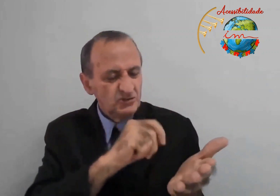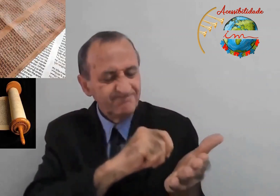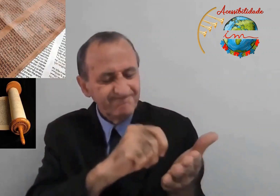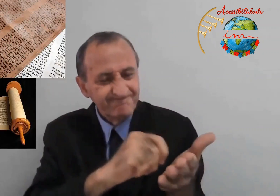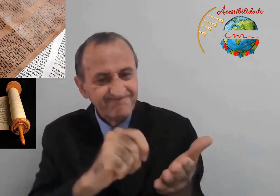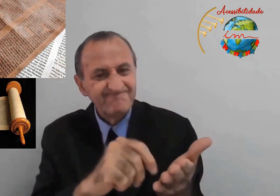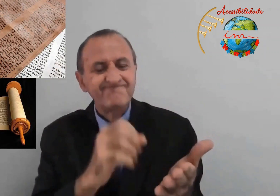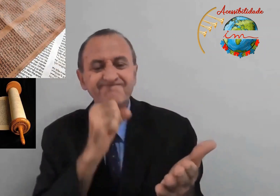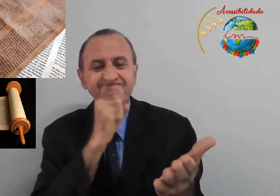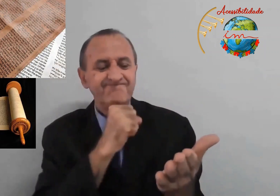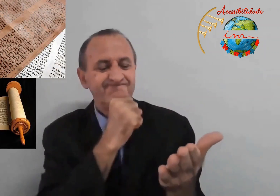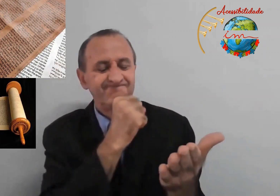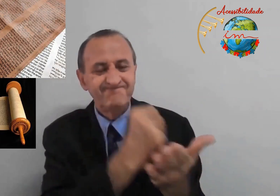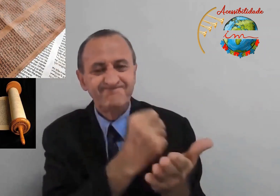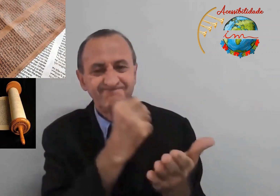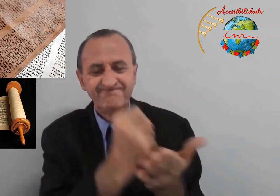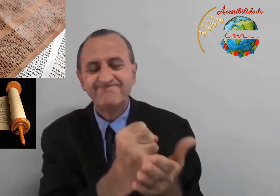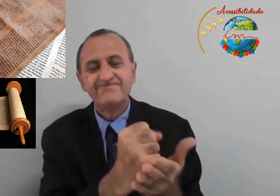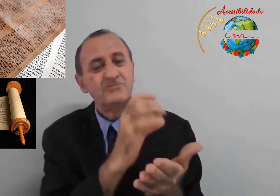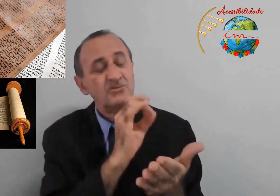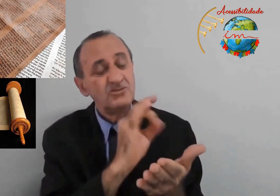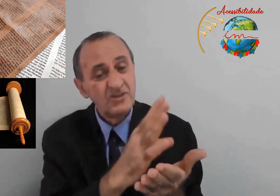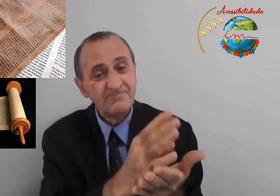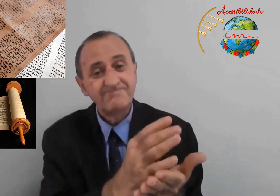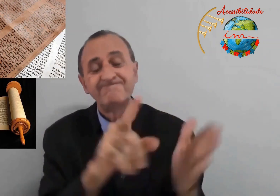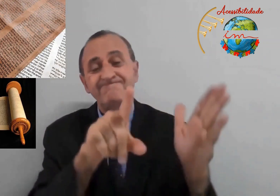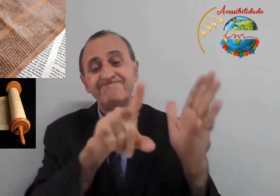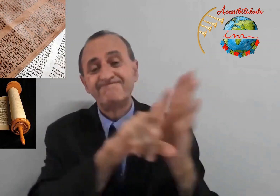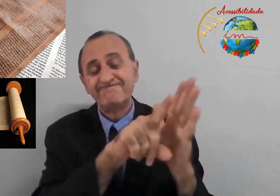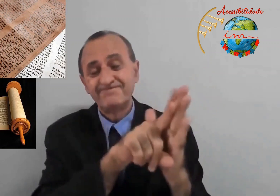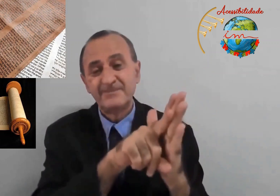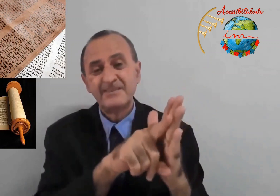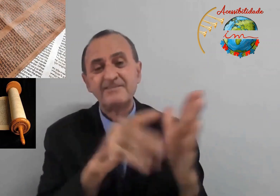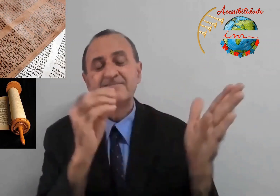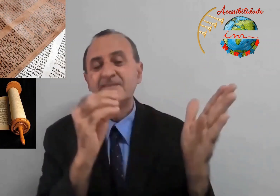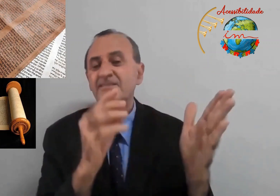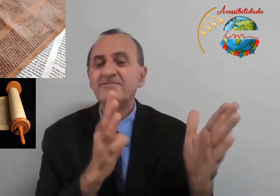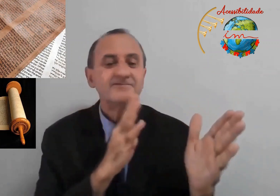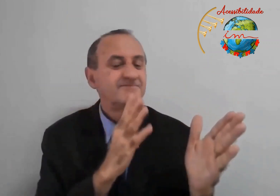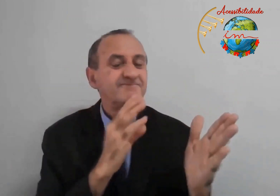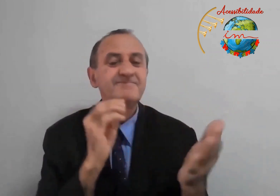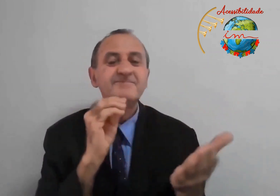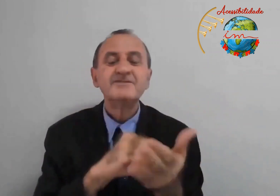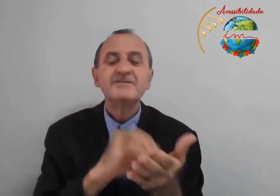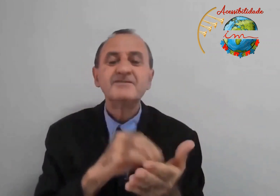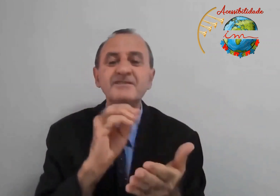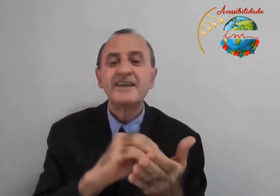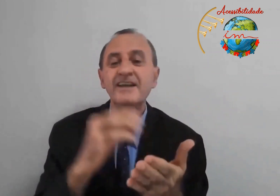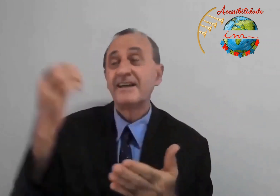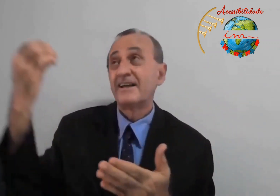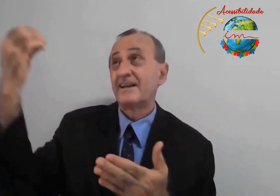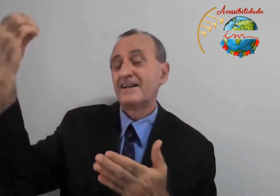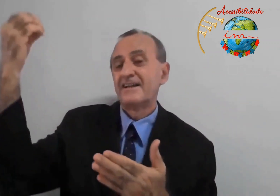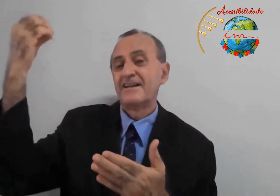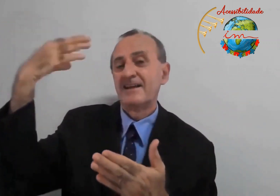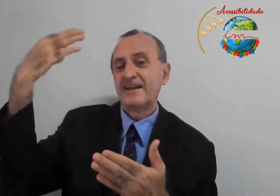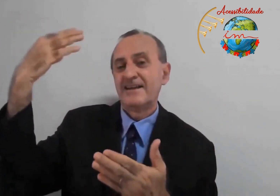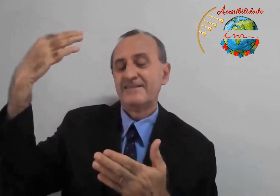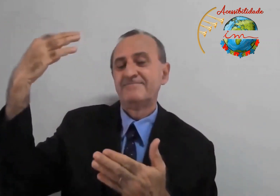muito as Escrituras, o Velho Testamento. Então, lei nesse sentido. Faltava a ele o que? Esse